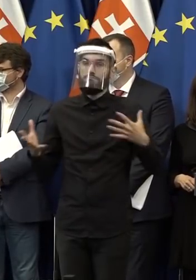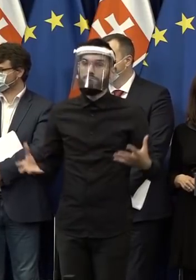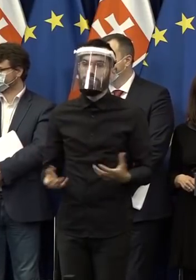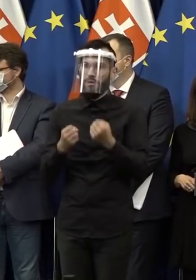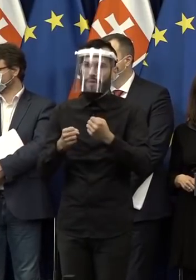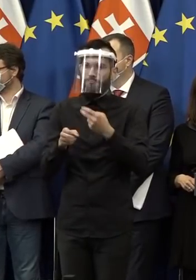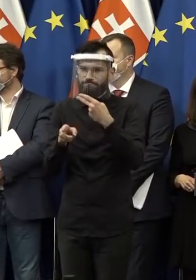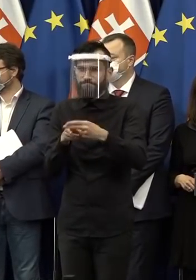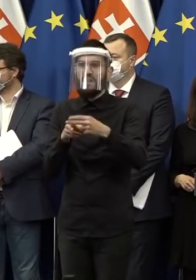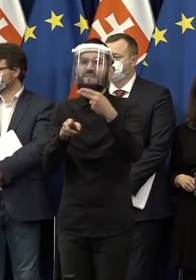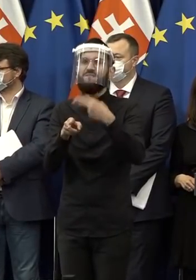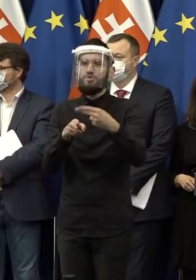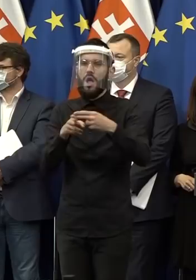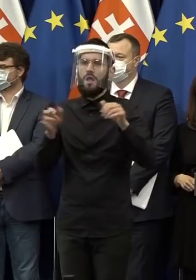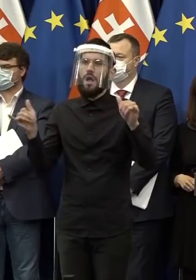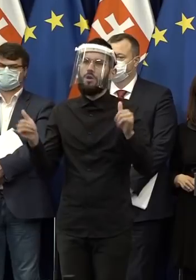o čistú justície.